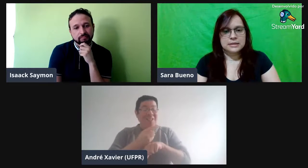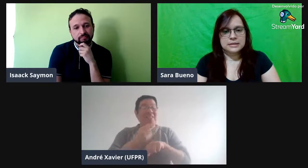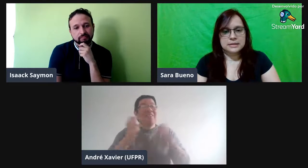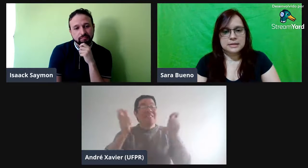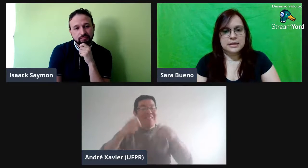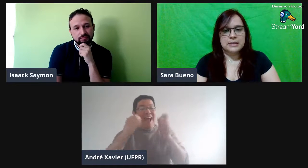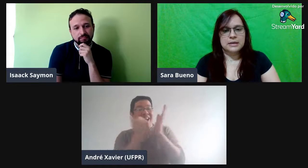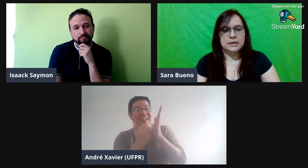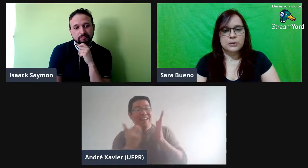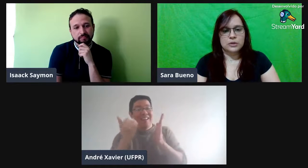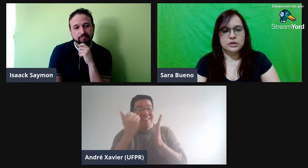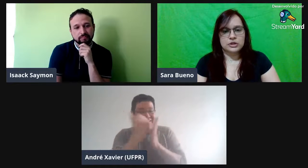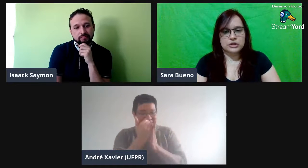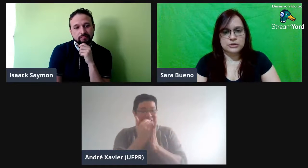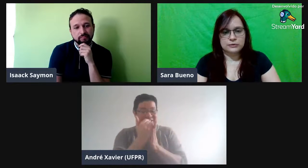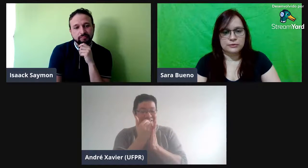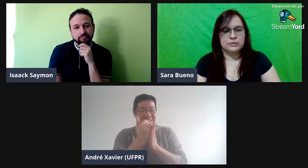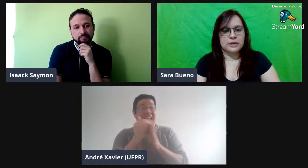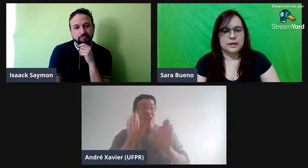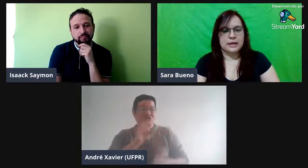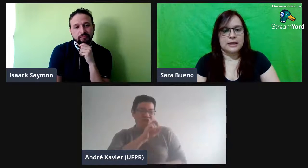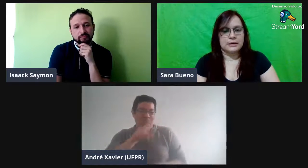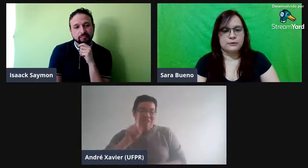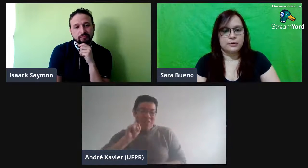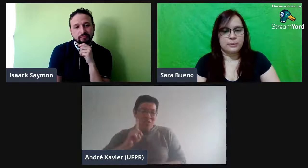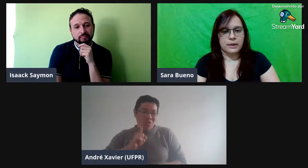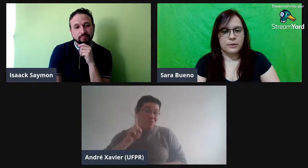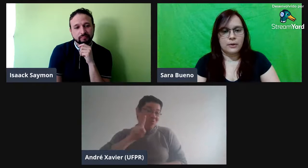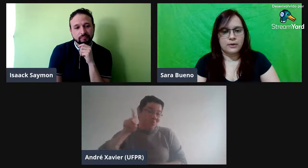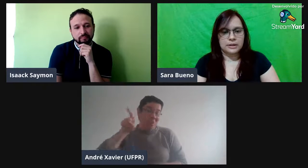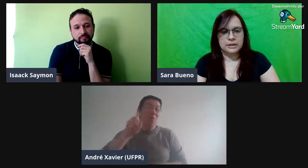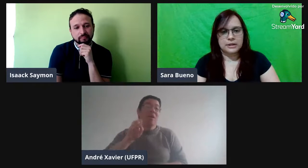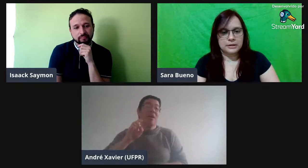Se o adjetivo for maior ali, né?